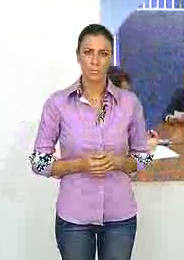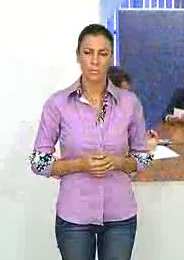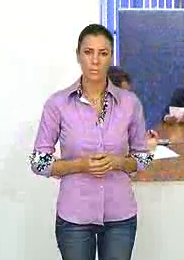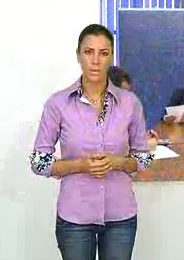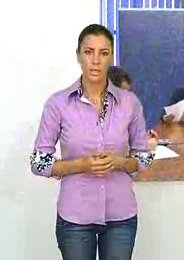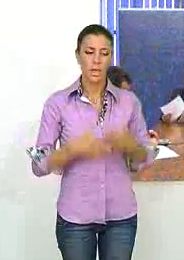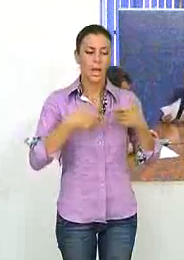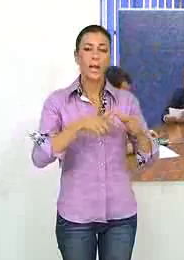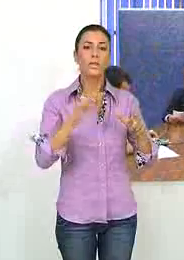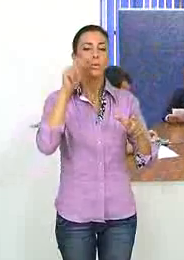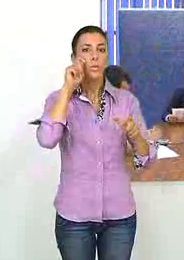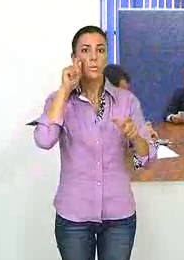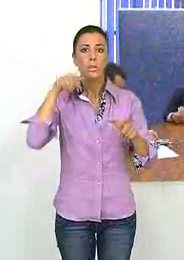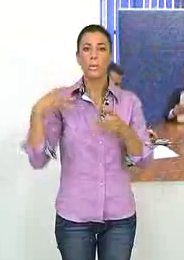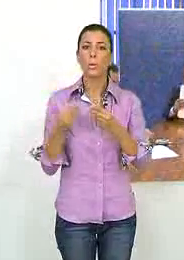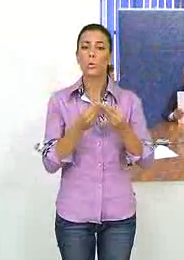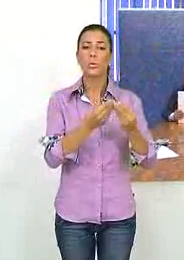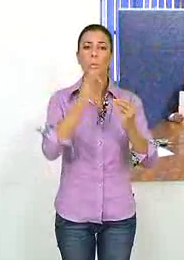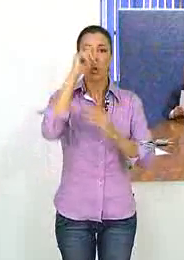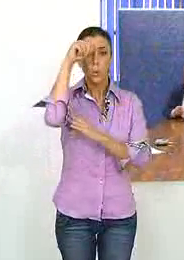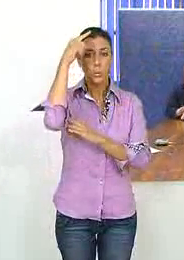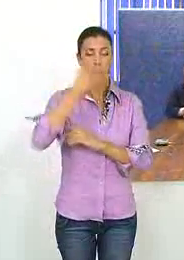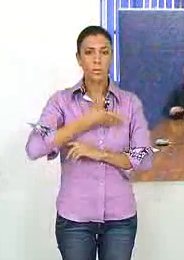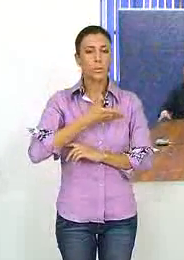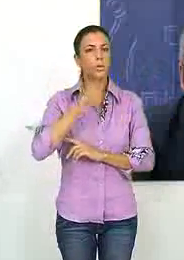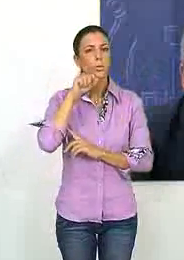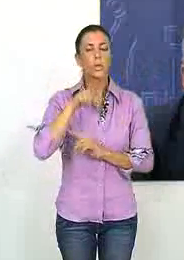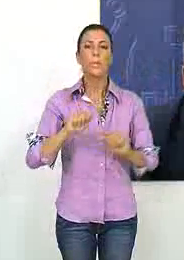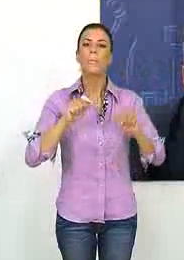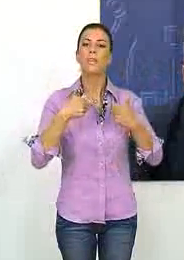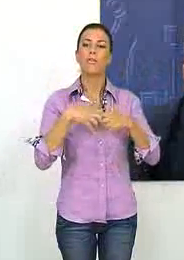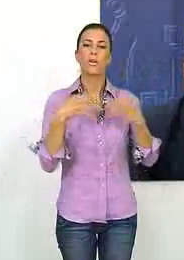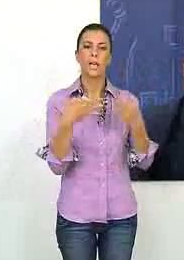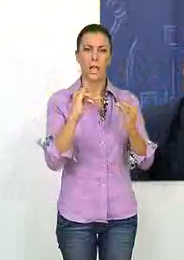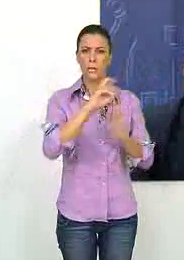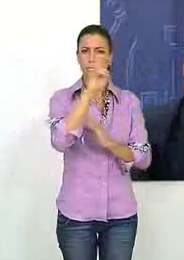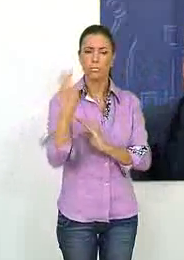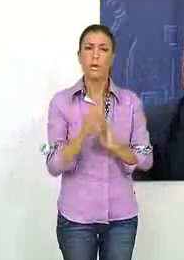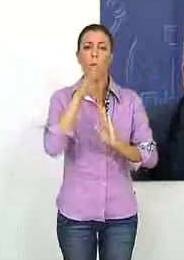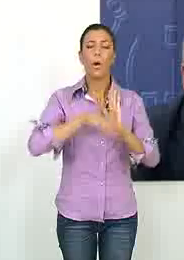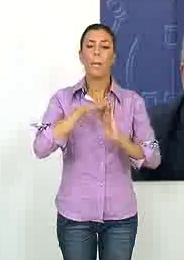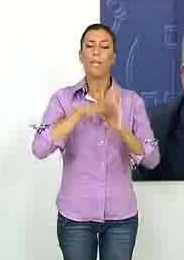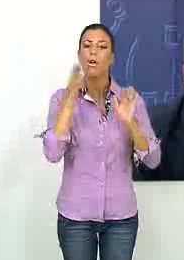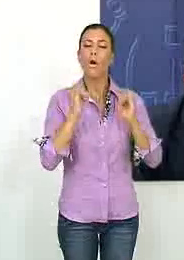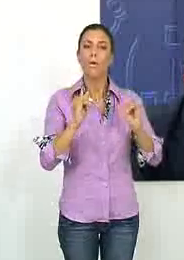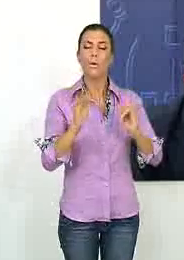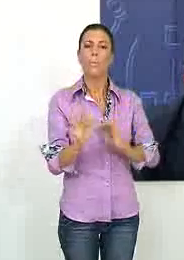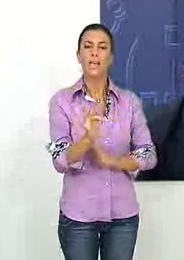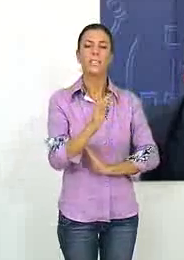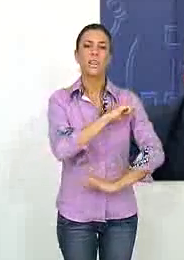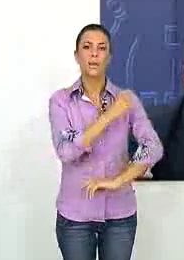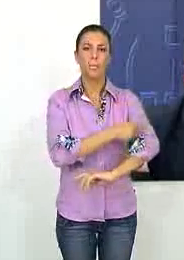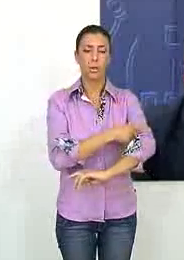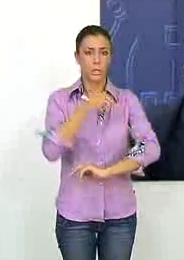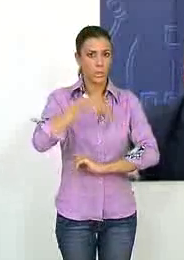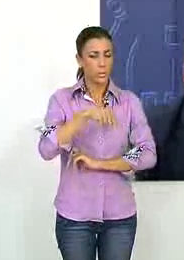El área de turismo junto con la de cultura del Ayuntamiento de Motril han puesto en marcha una extensa promoción de ocio y deportes tanto en